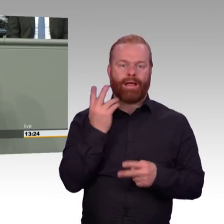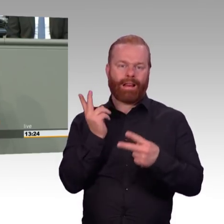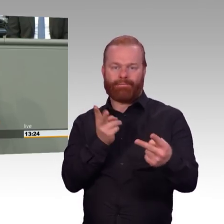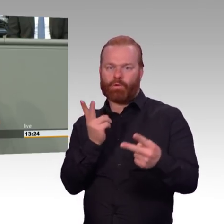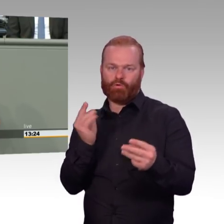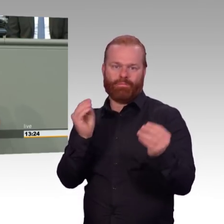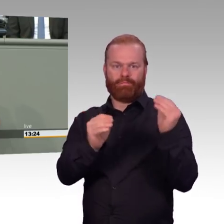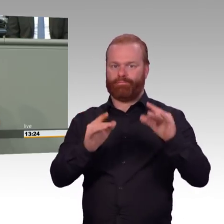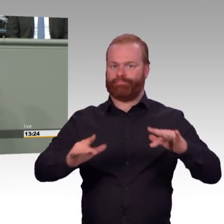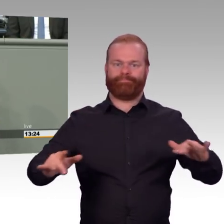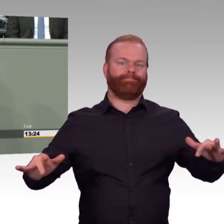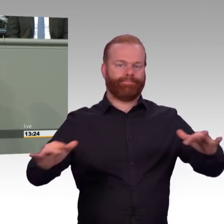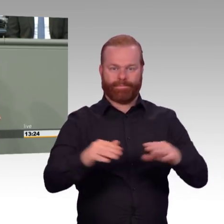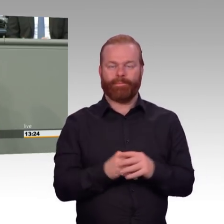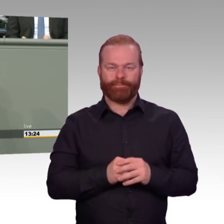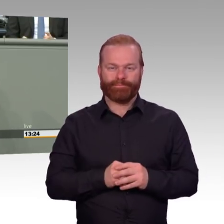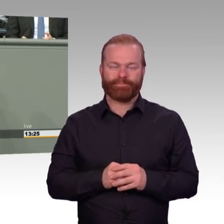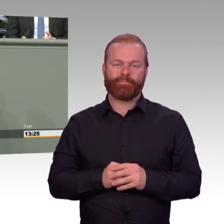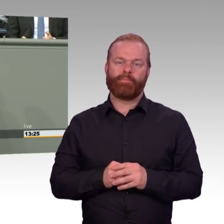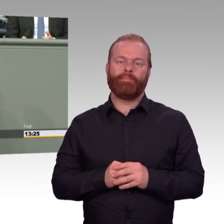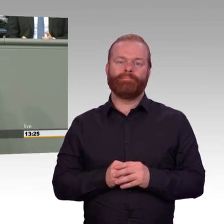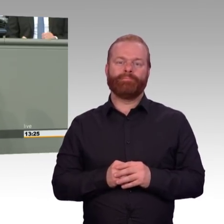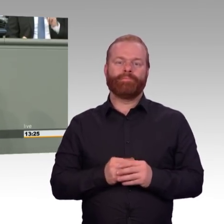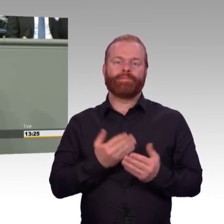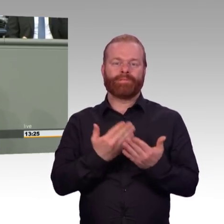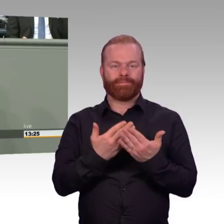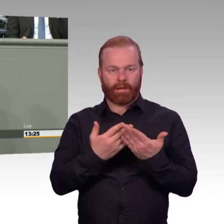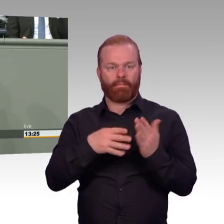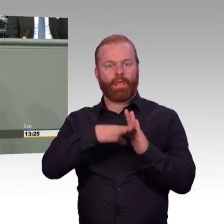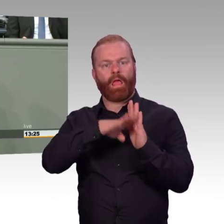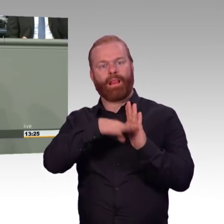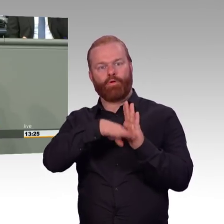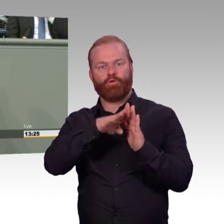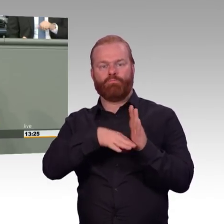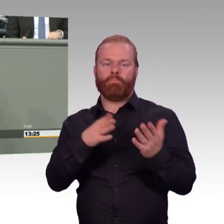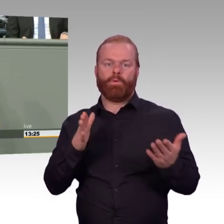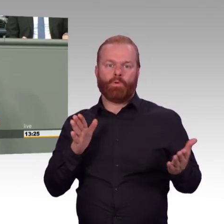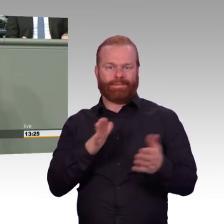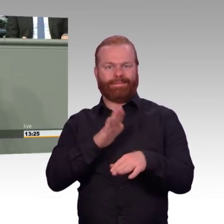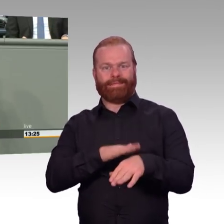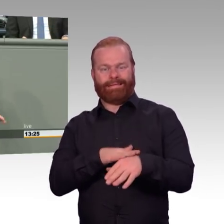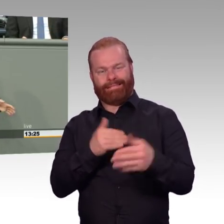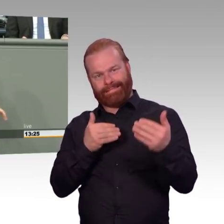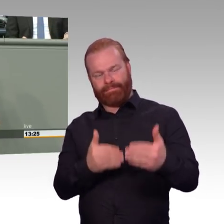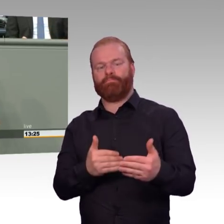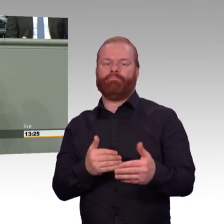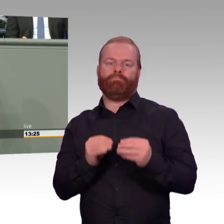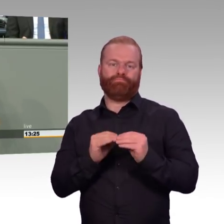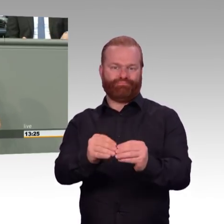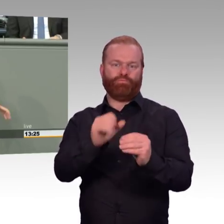werden, sondern wir brauchen ein bisschen Zeit dazu. Und wir brauchen auch die Ruhe dazu, die notwendig ist, bei dieser komplexen Sachlage. In Ostfriesland wird man sagen, wenn